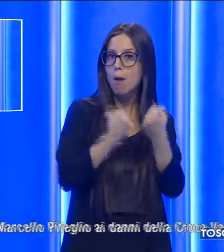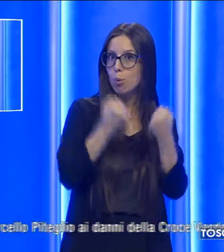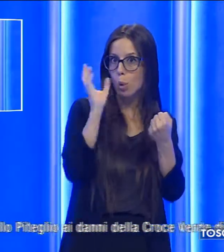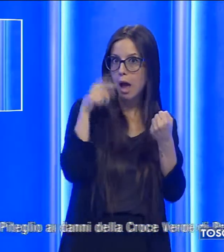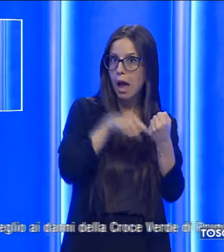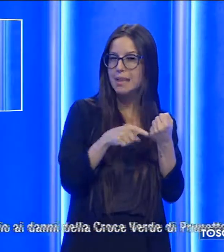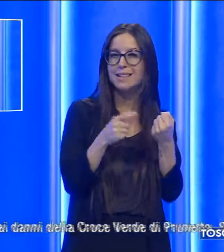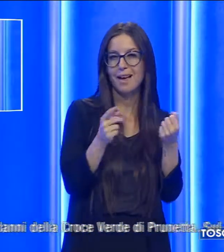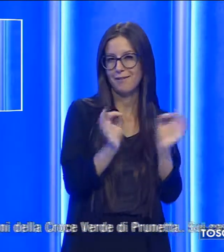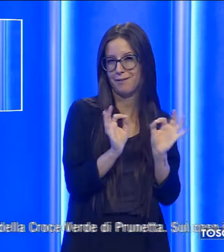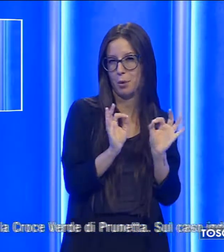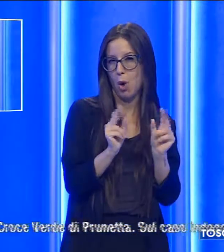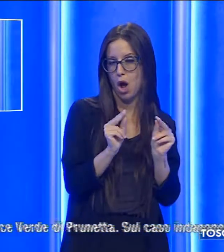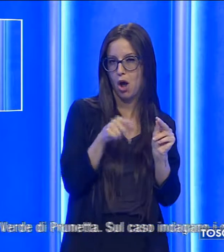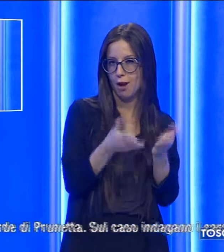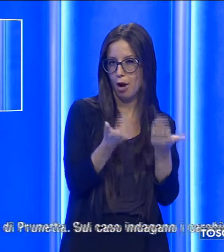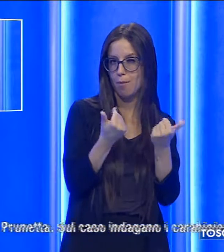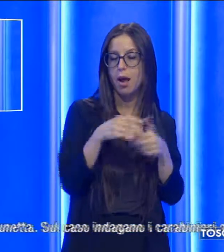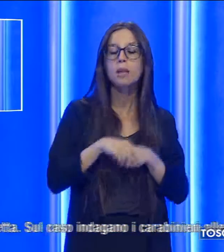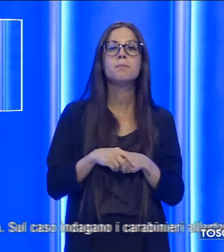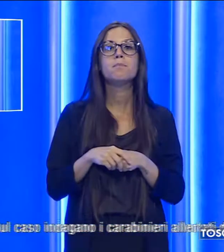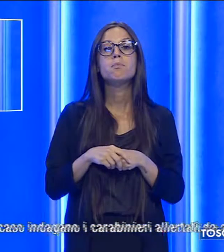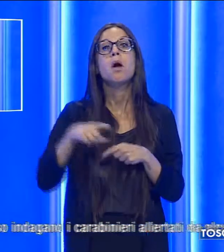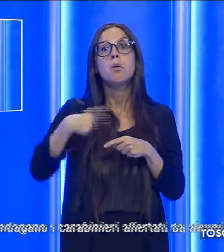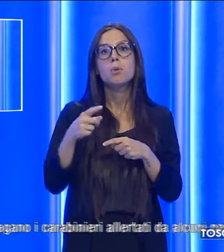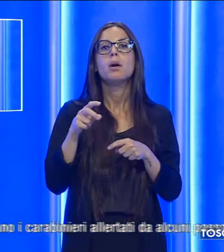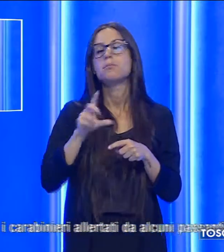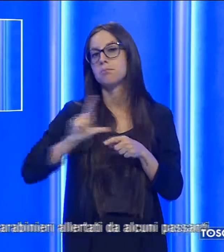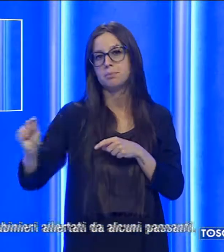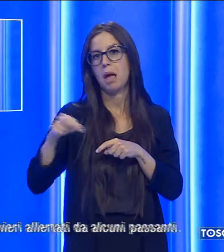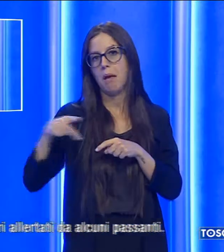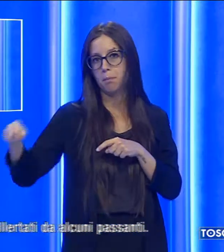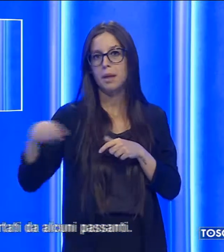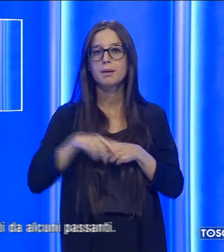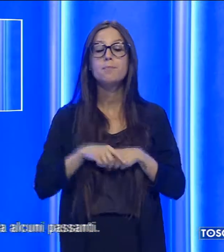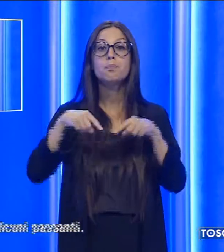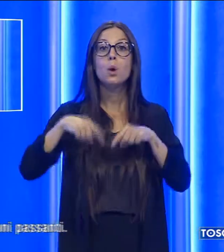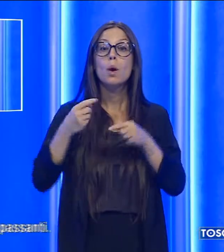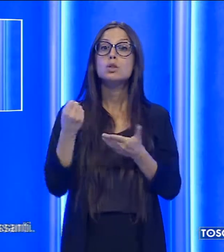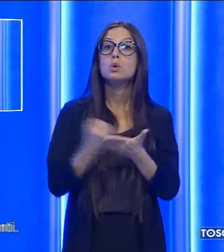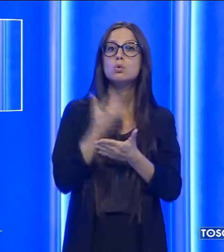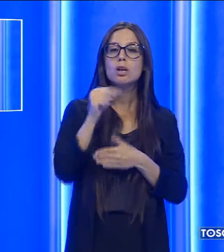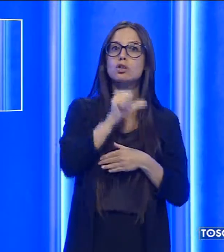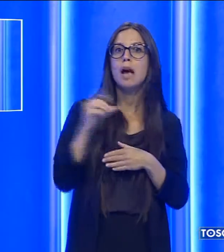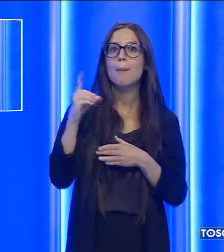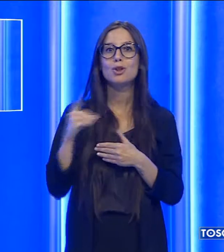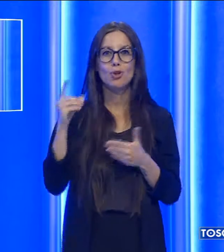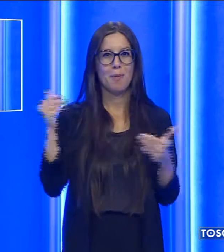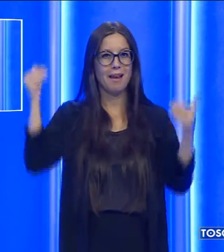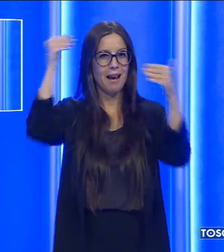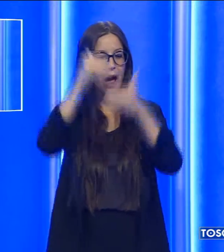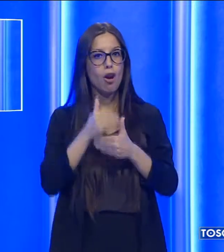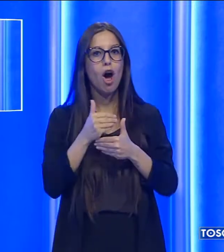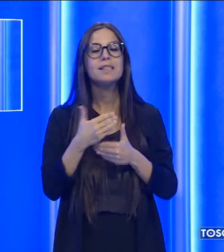alla fuga a piedi. L'episodio vandalico è accaduto nella notte tra sabato e domenica nel comune di San